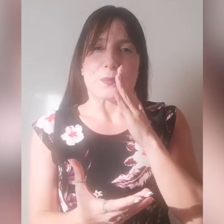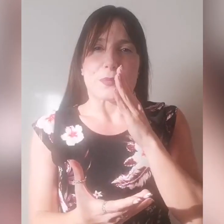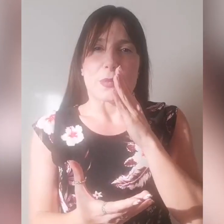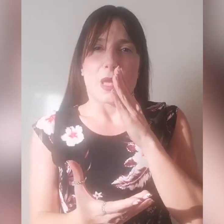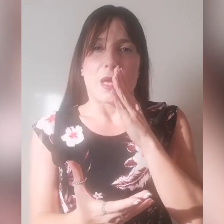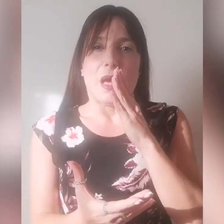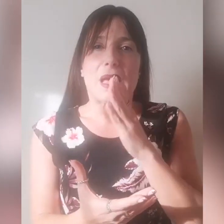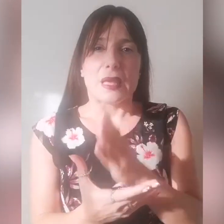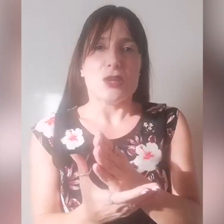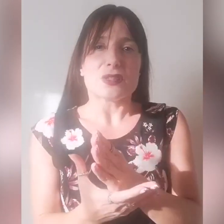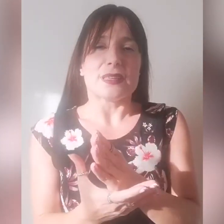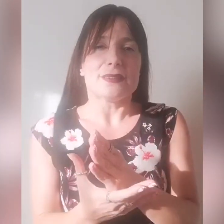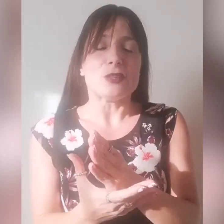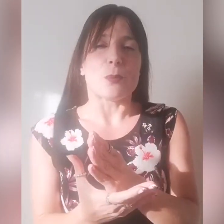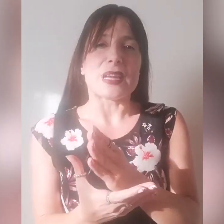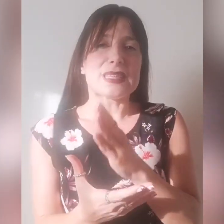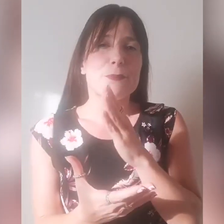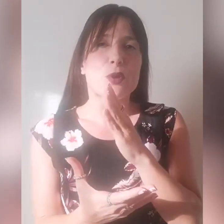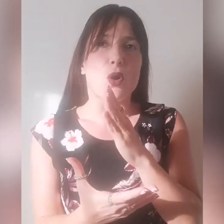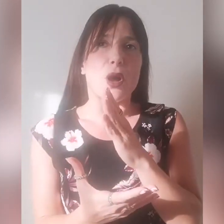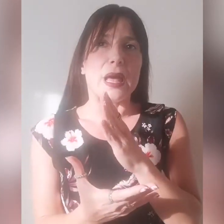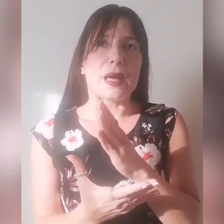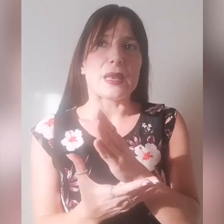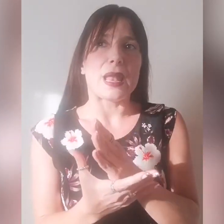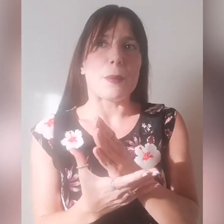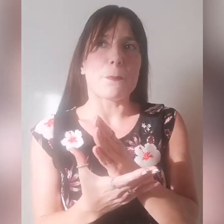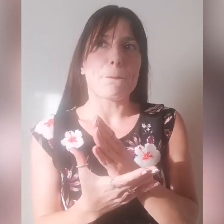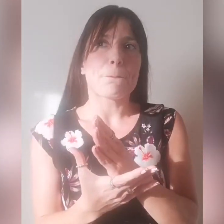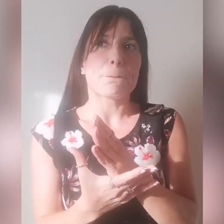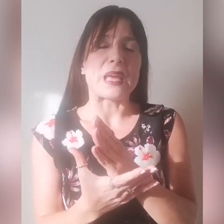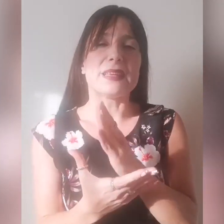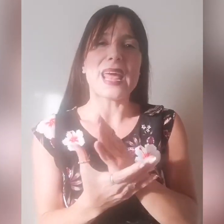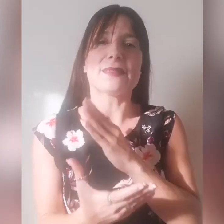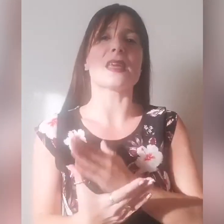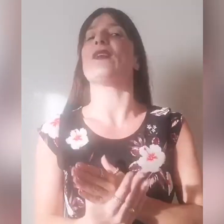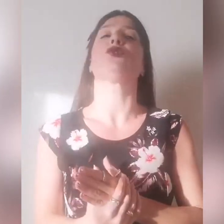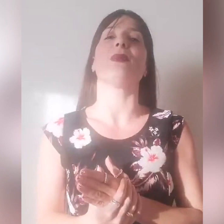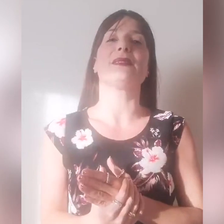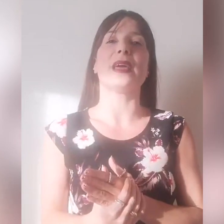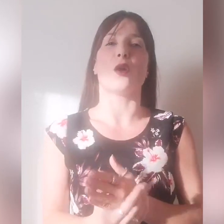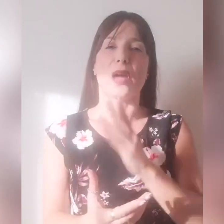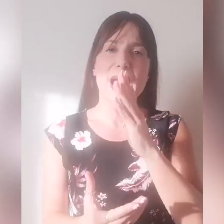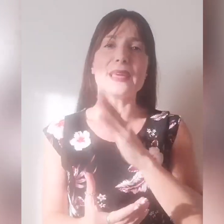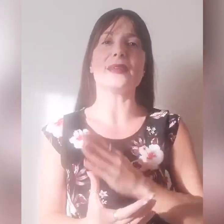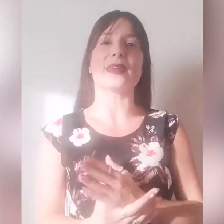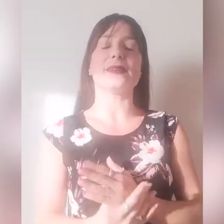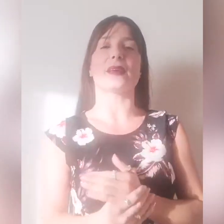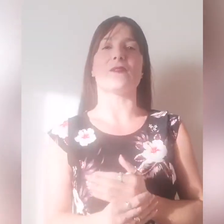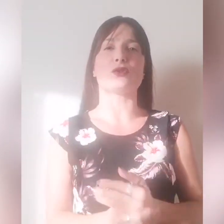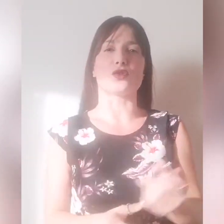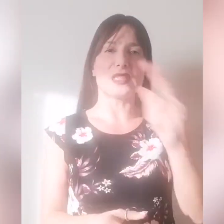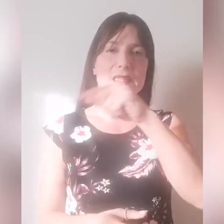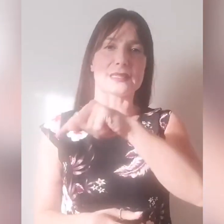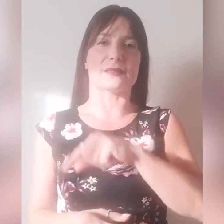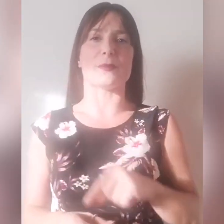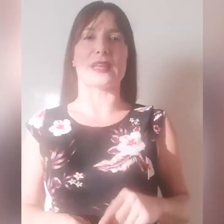Ecco, io ho sentito per esempio la diretta che ha fatto Matteo e anche la diretta che ha fatto Rosita settimana